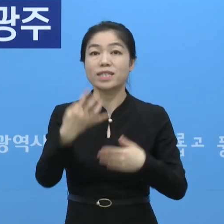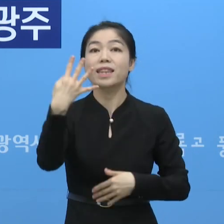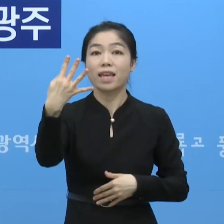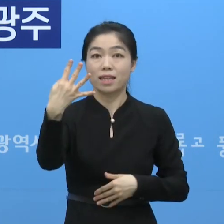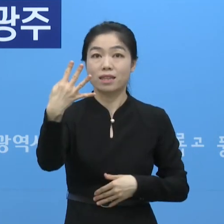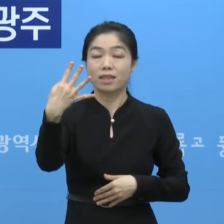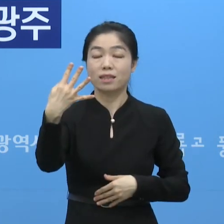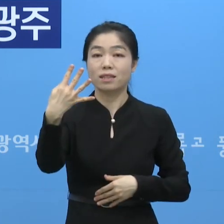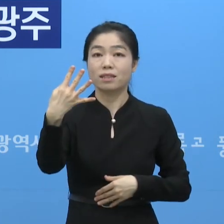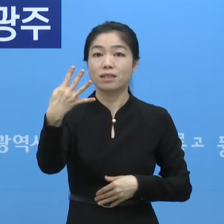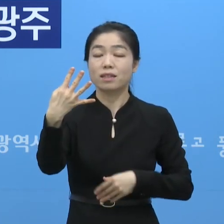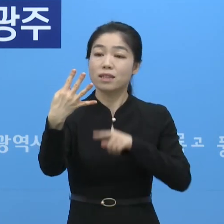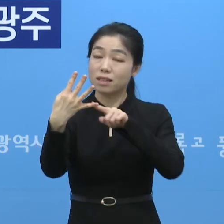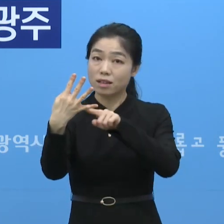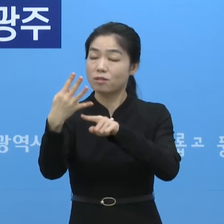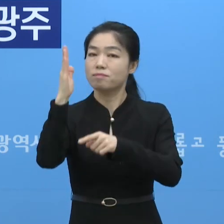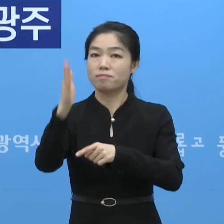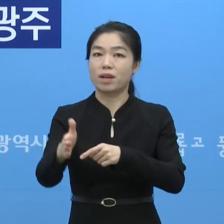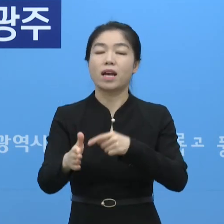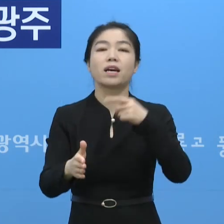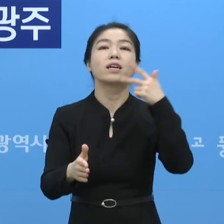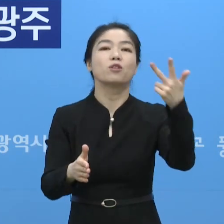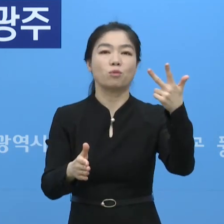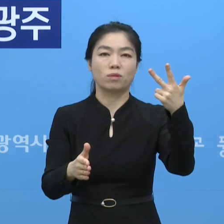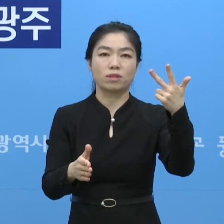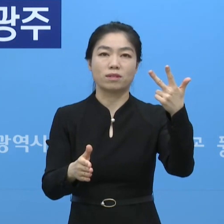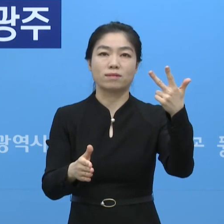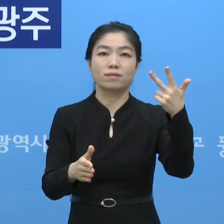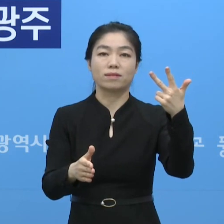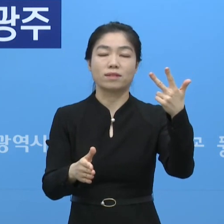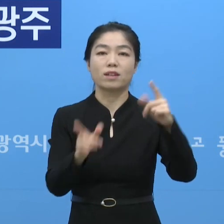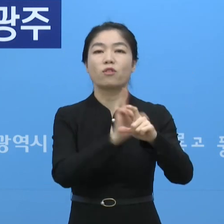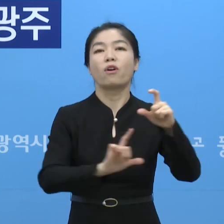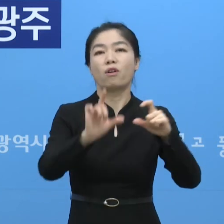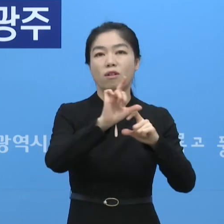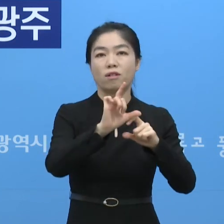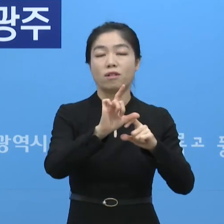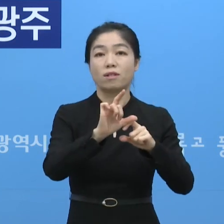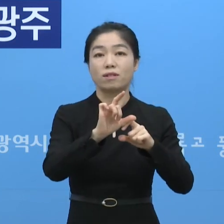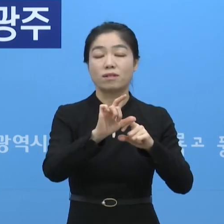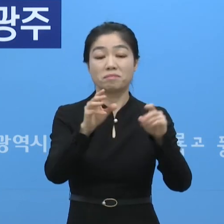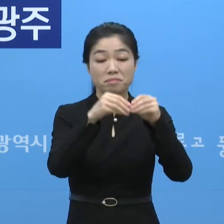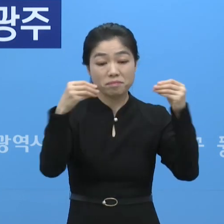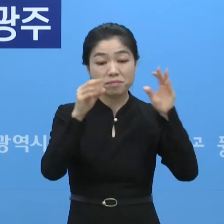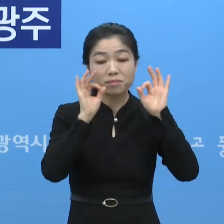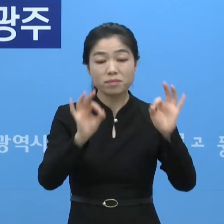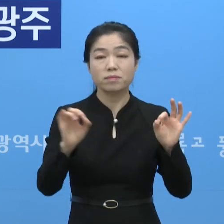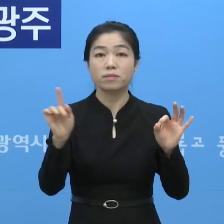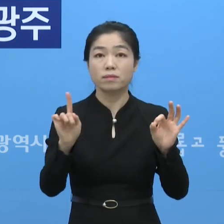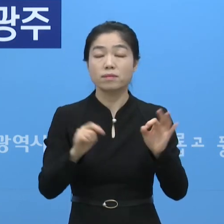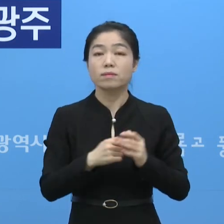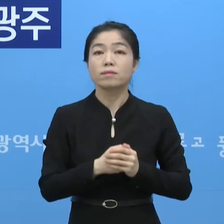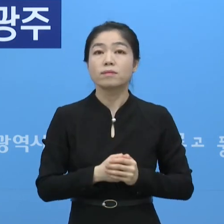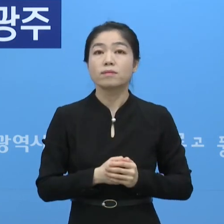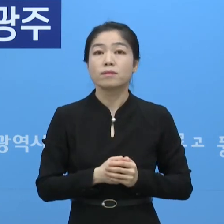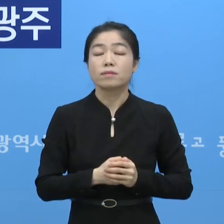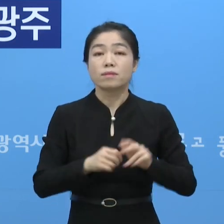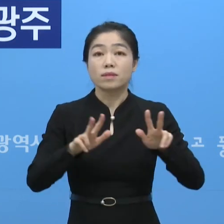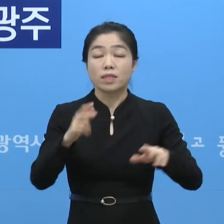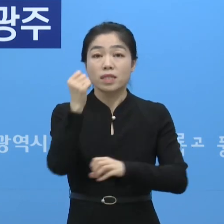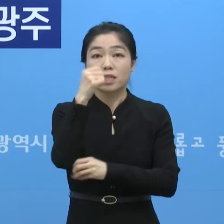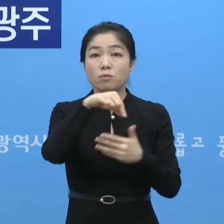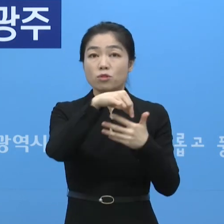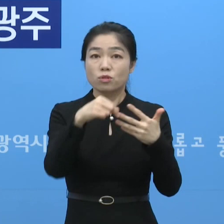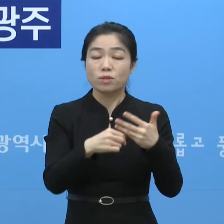4가지가 있었습니다. 이것을 7가지로 강화됩니다. 세부적으로 보면 현행